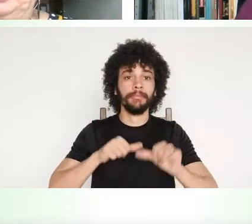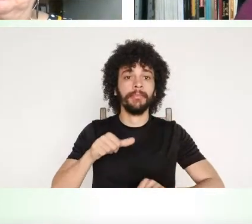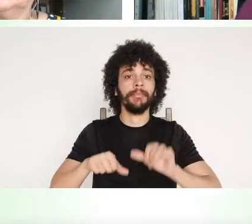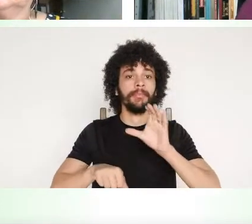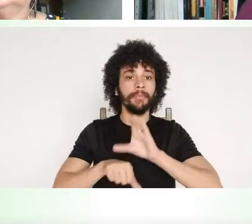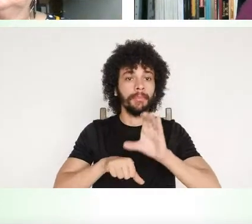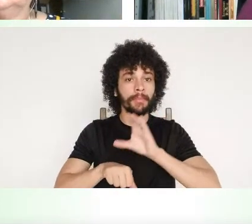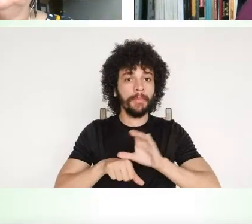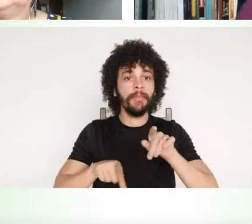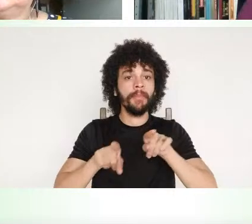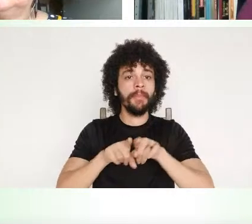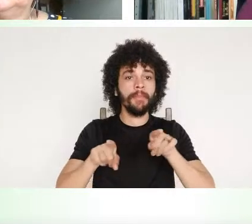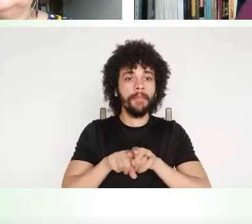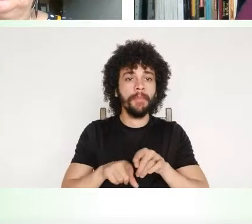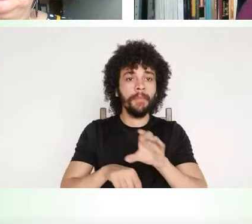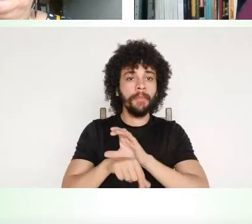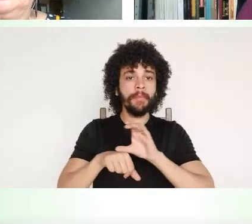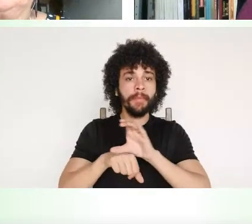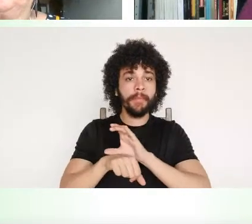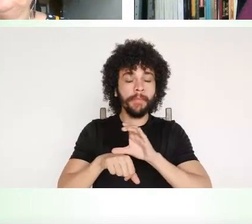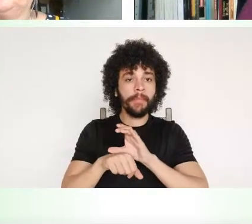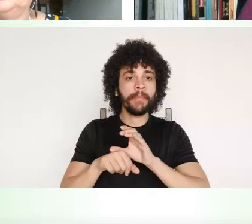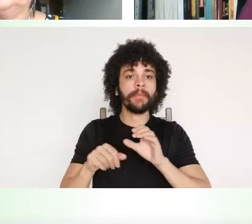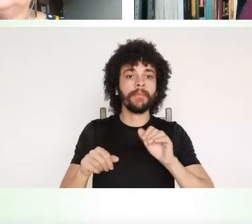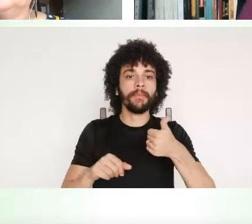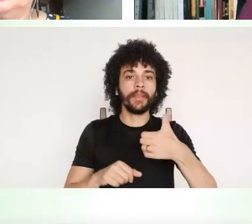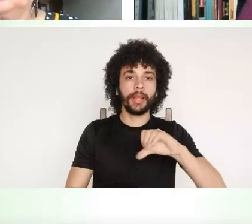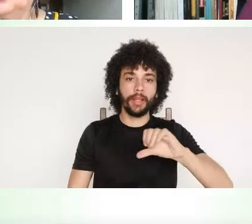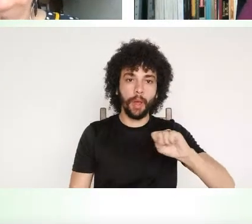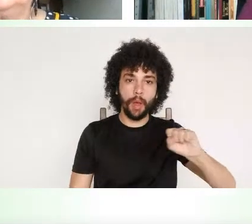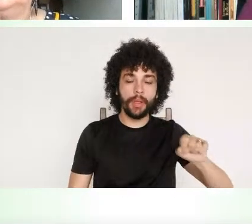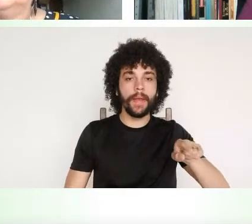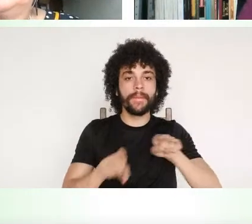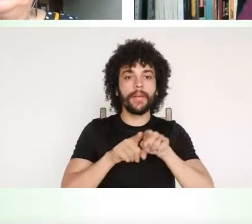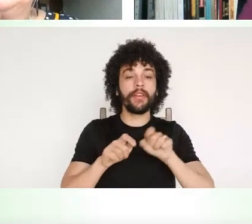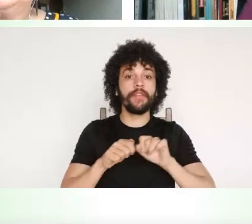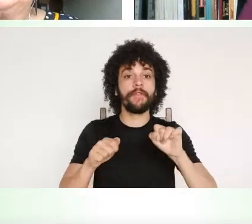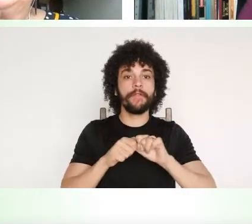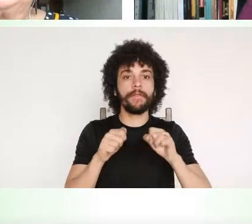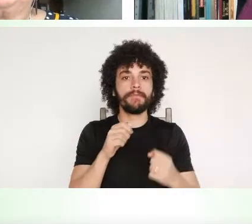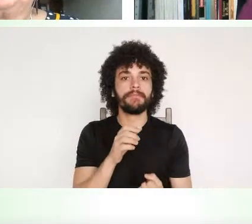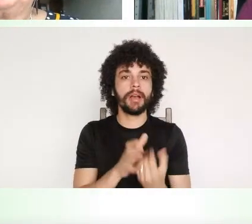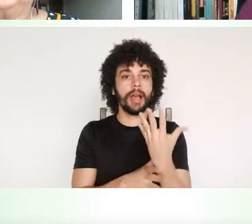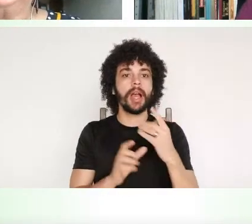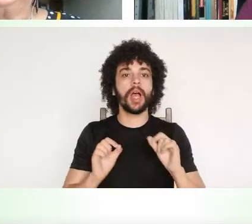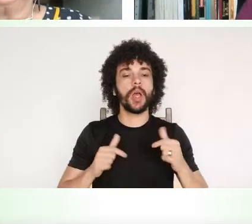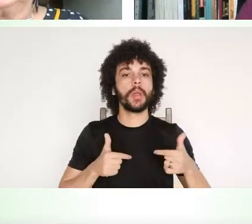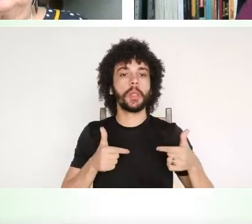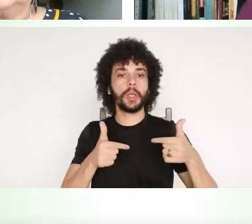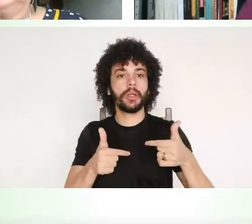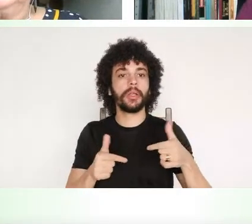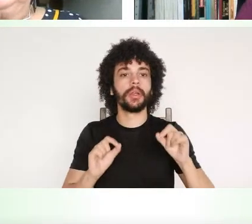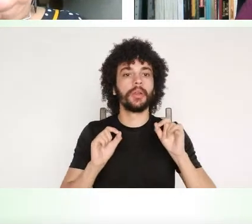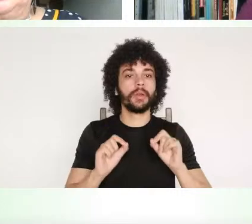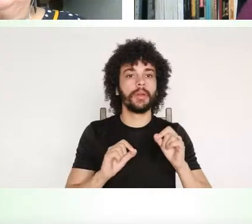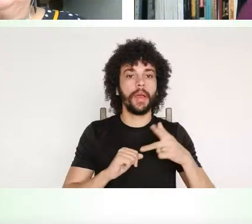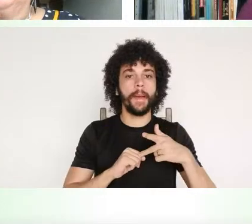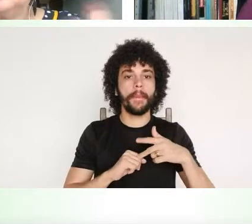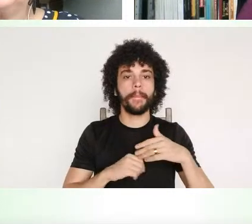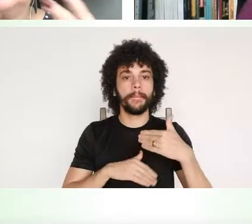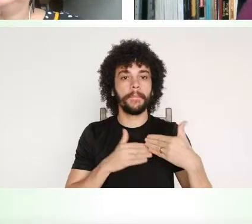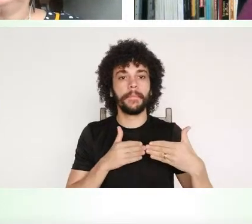né? Porque a constituição de 88, ela foi feita no calor daquela década pós-ditadura,